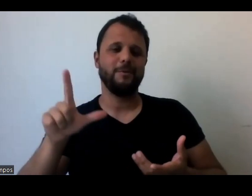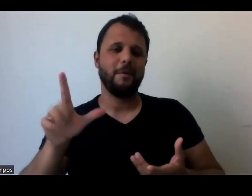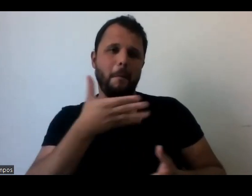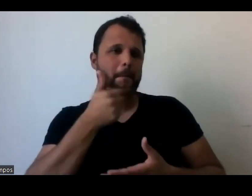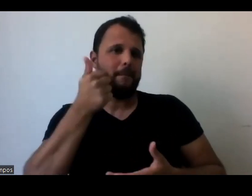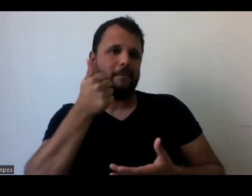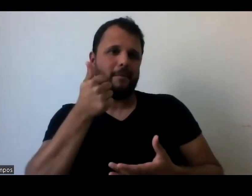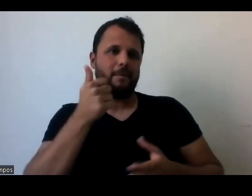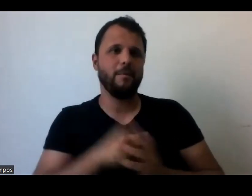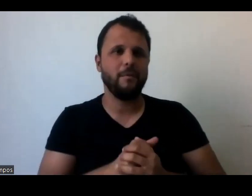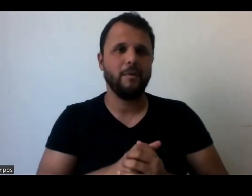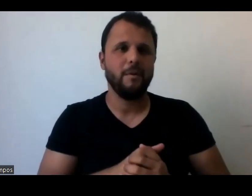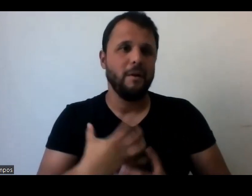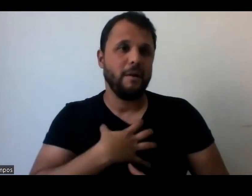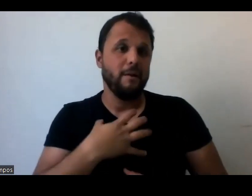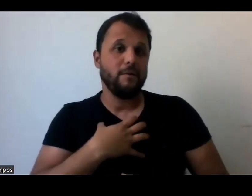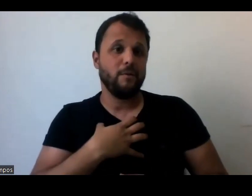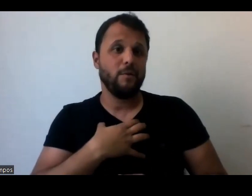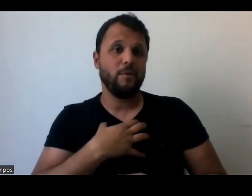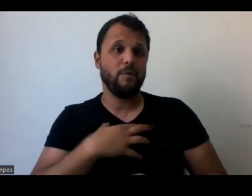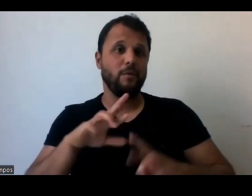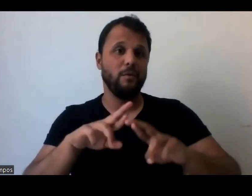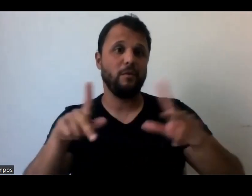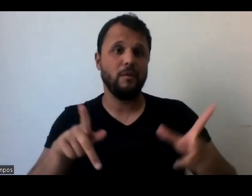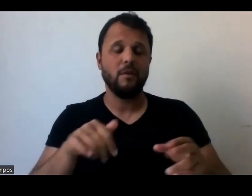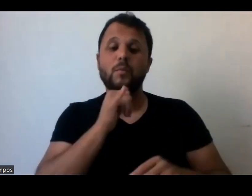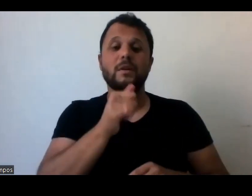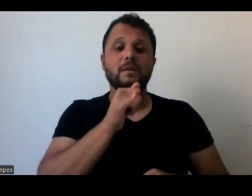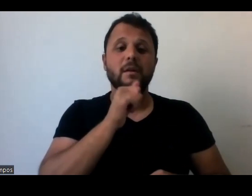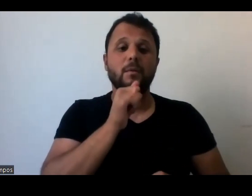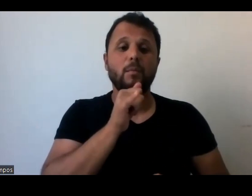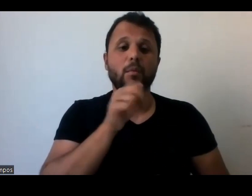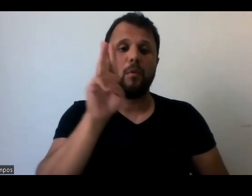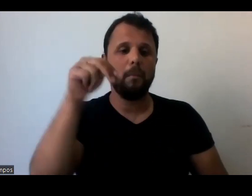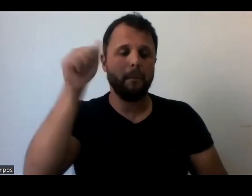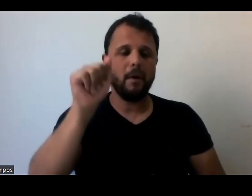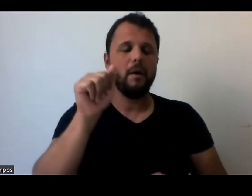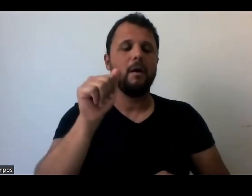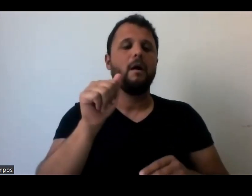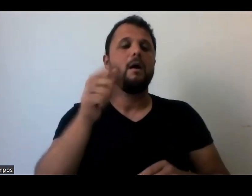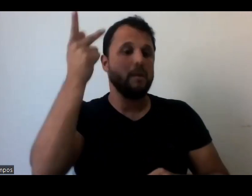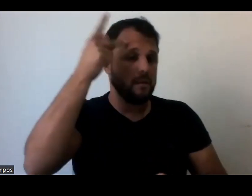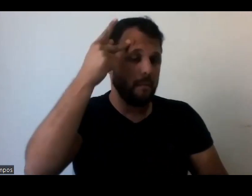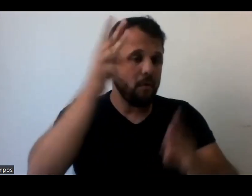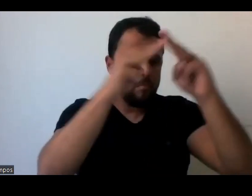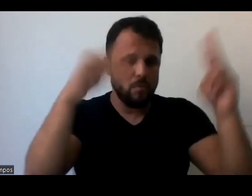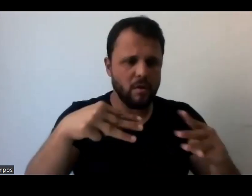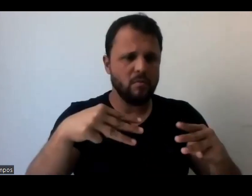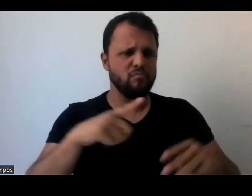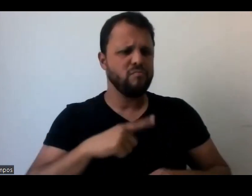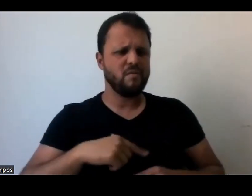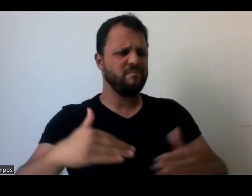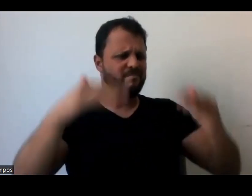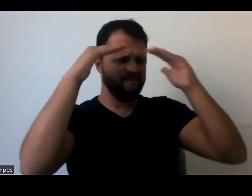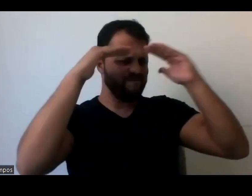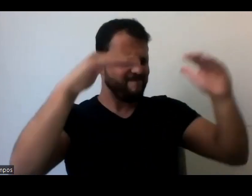muita diferença em museus que eu vou trabalhar, o Man São Paulo, por exemplo, teve um respeito e uma ética com